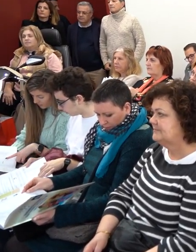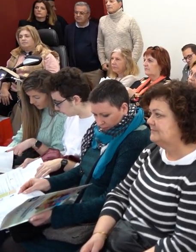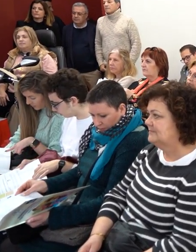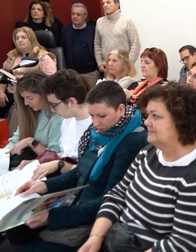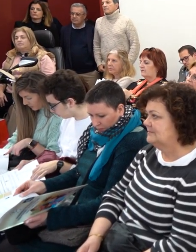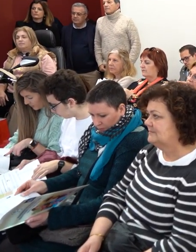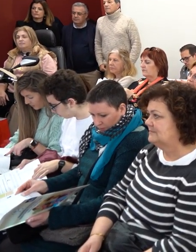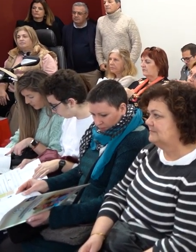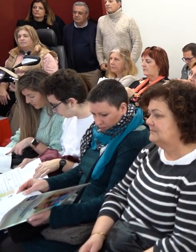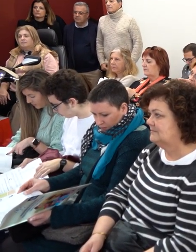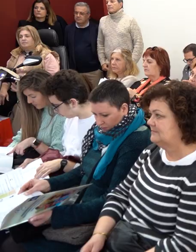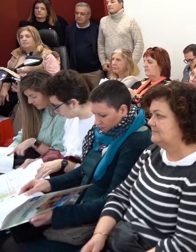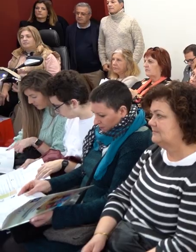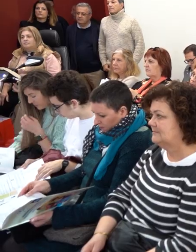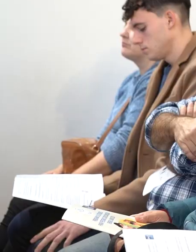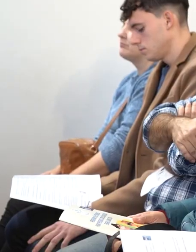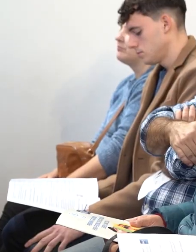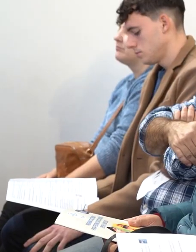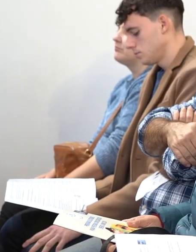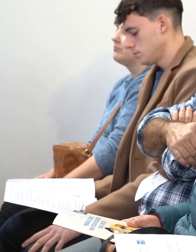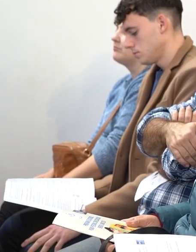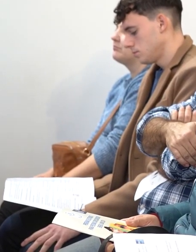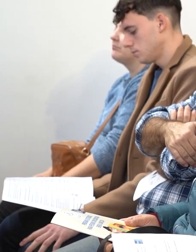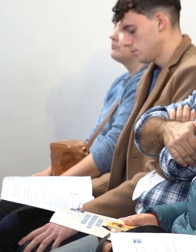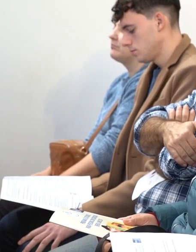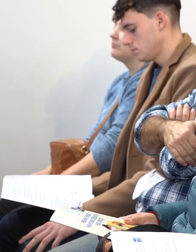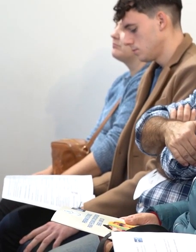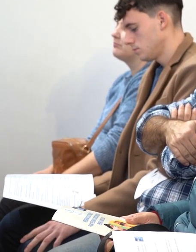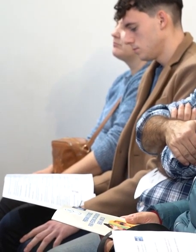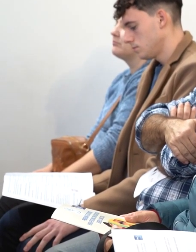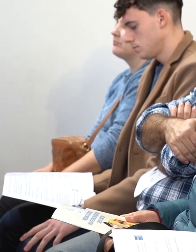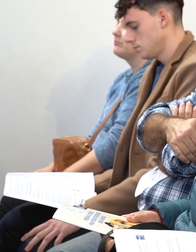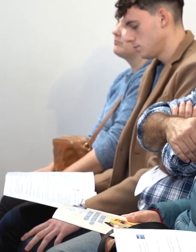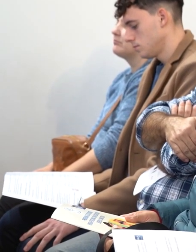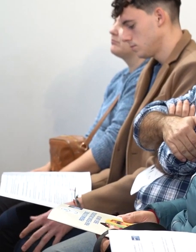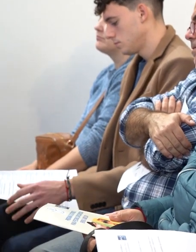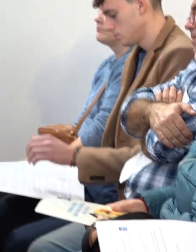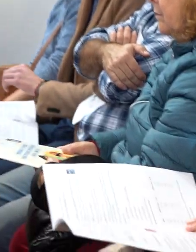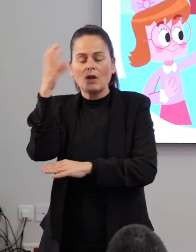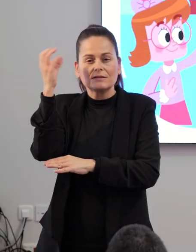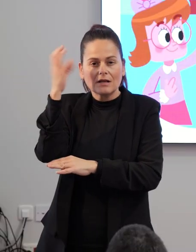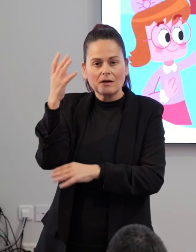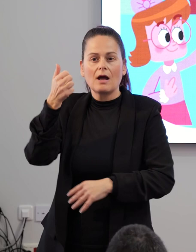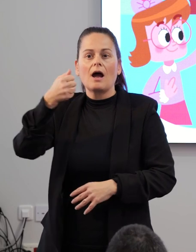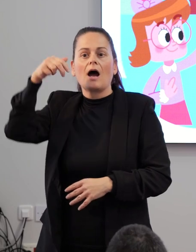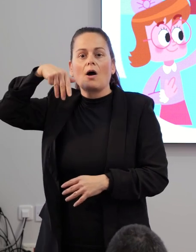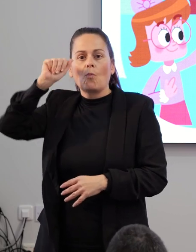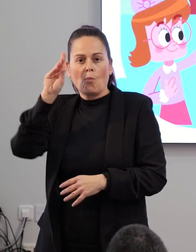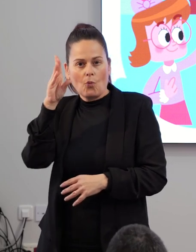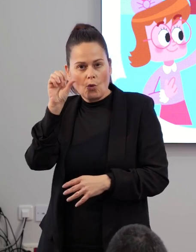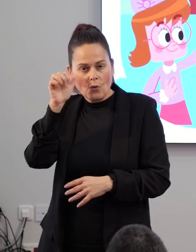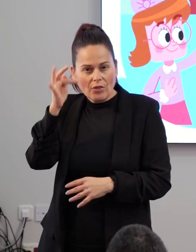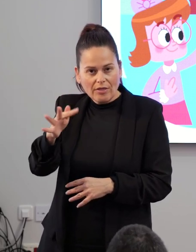a 27. Y las entidades que participan en realización de las charlas, como AMUDEF, ADAI,